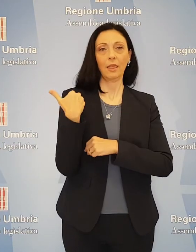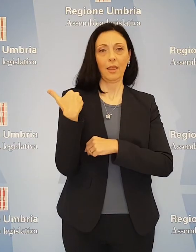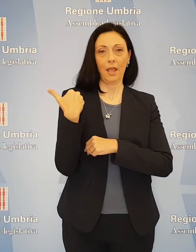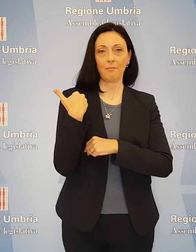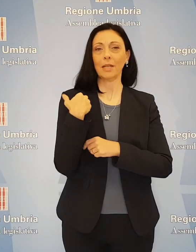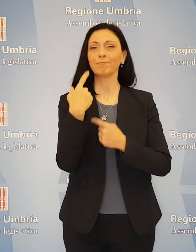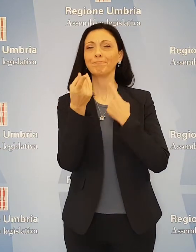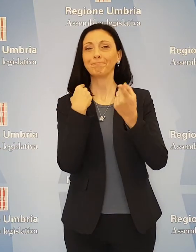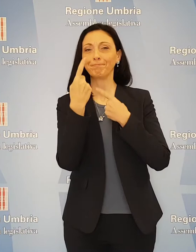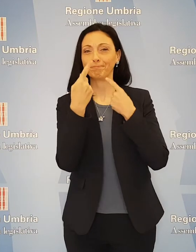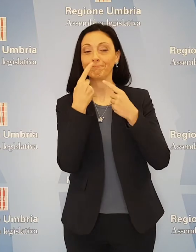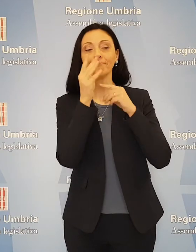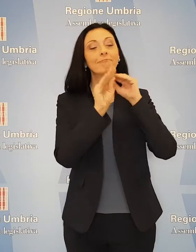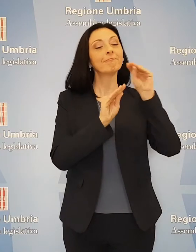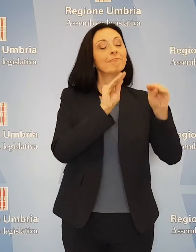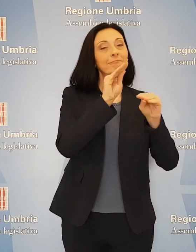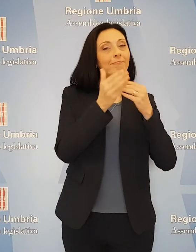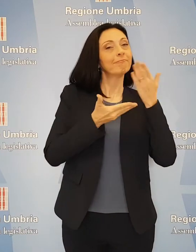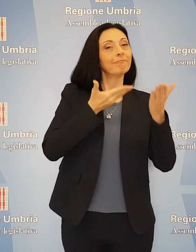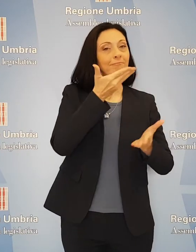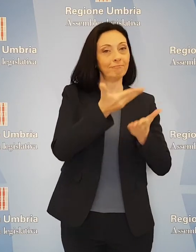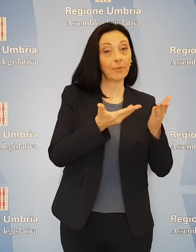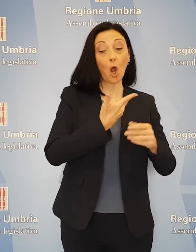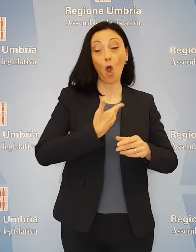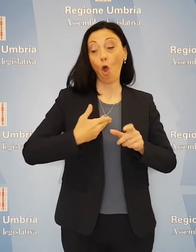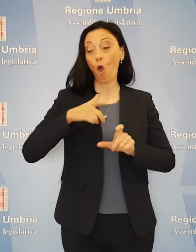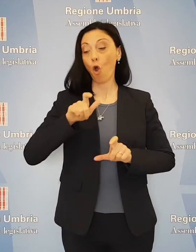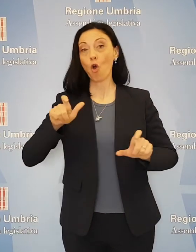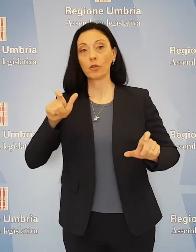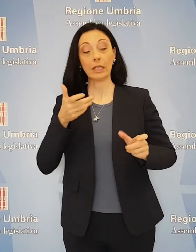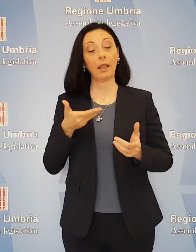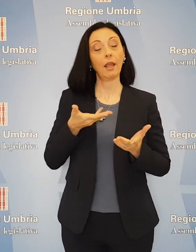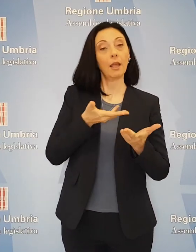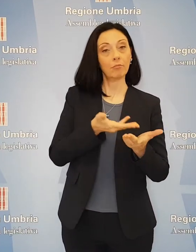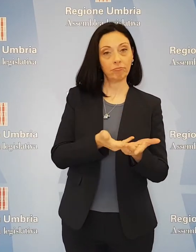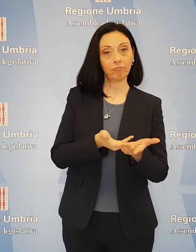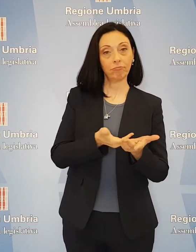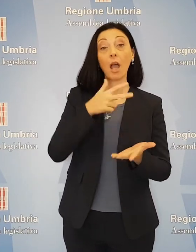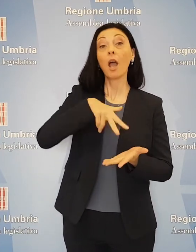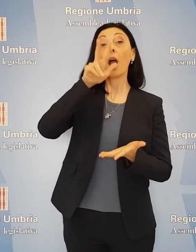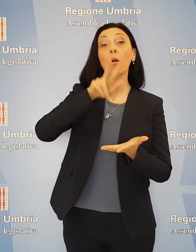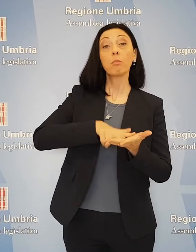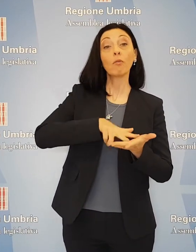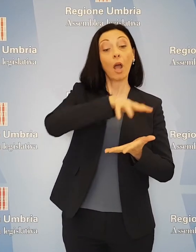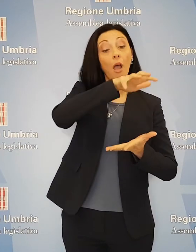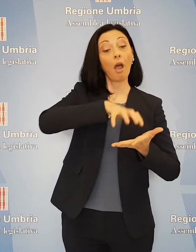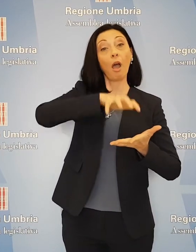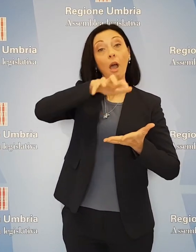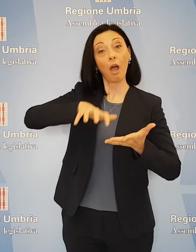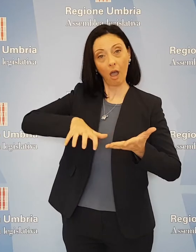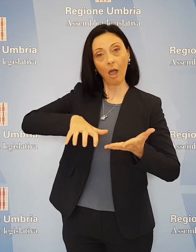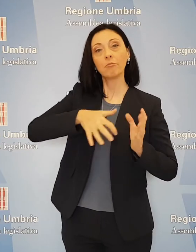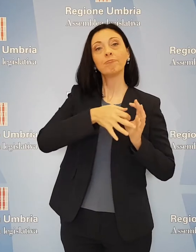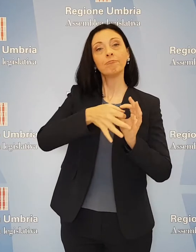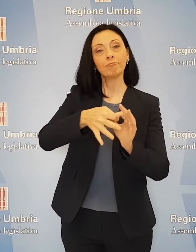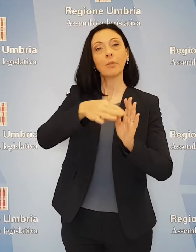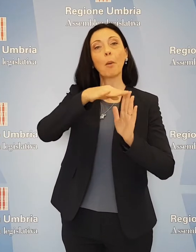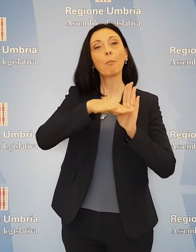scorso sono state discusse interrogazioni, mozioni presentate dai consiglieri, approvate anche atti riguardanti il programma di